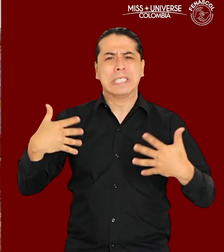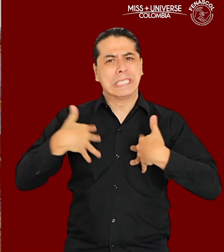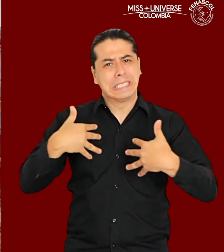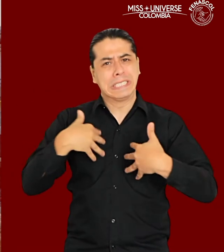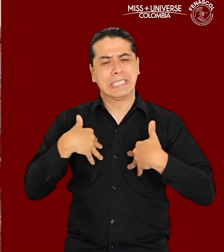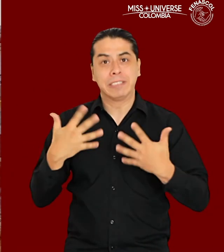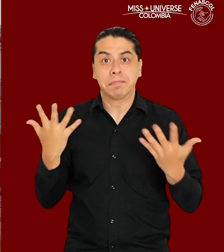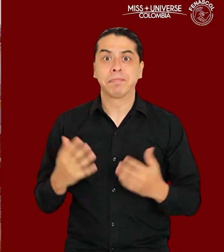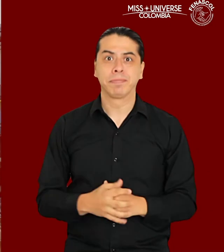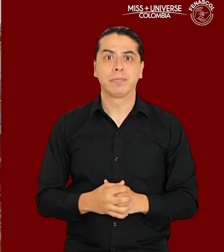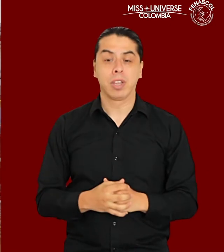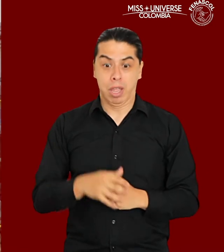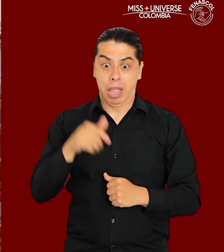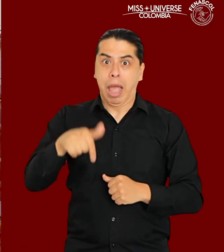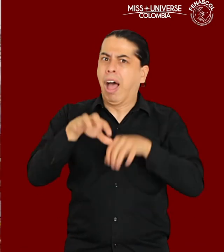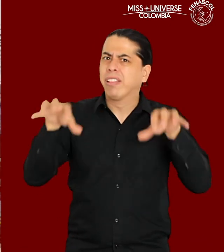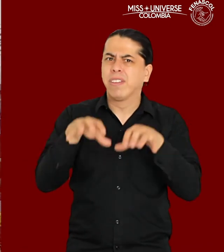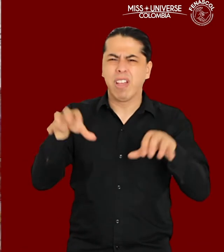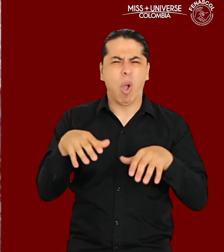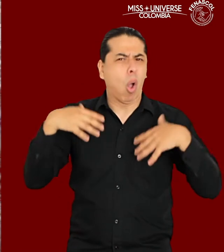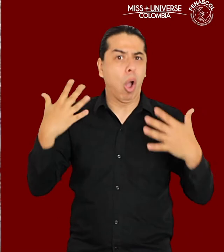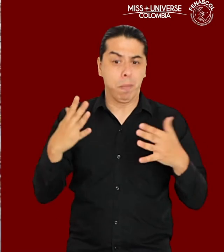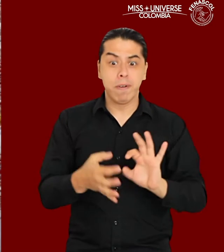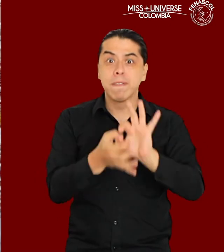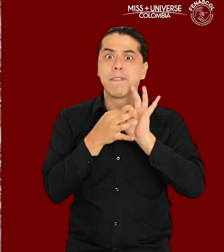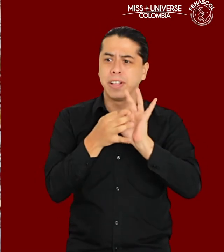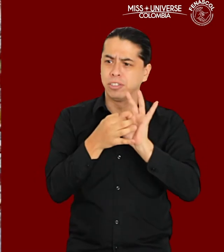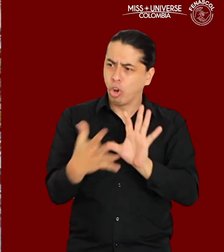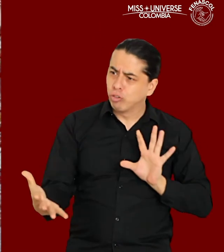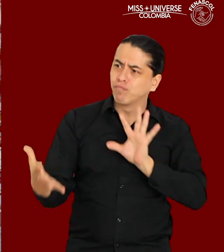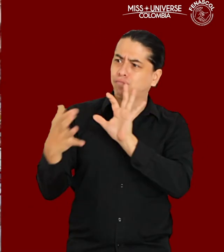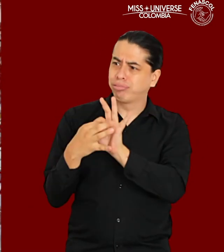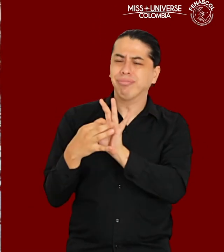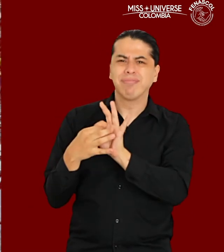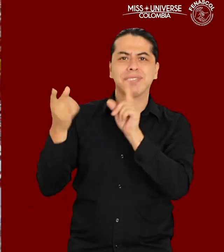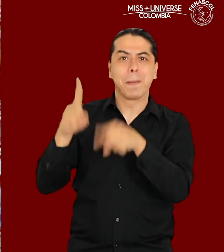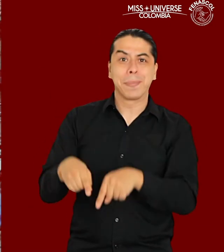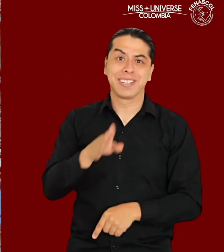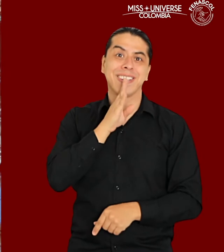Esta iniciativa la llevamos a cabo de la mano de nuestra Virreina Universal, Jennifer Pulgarín.